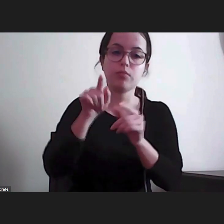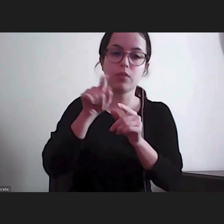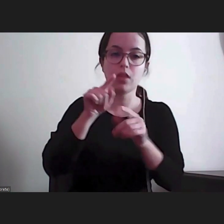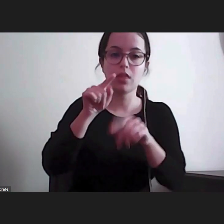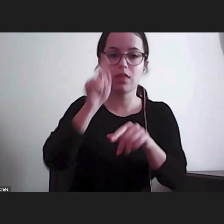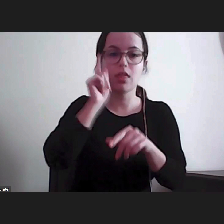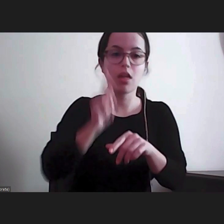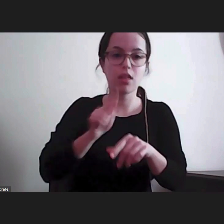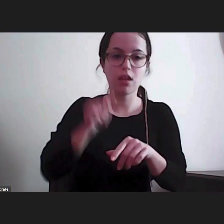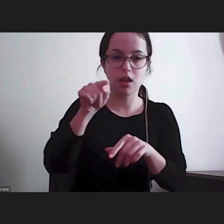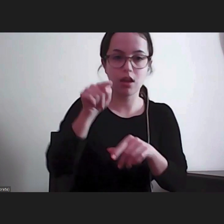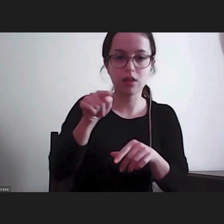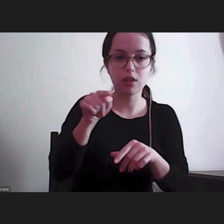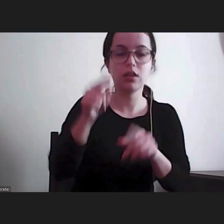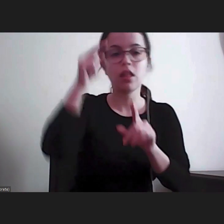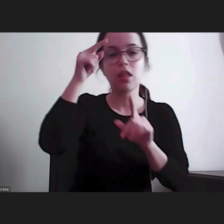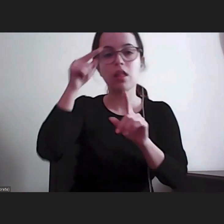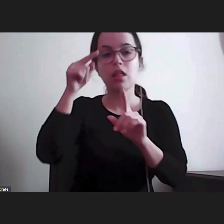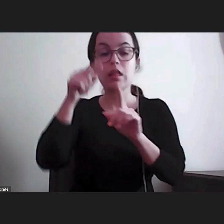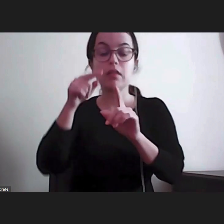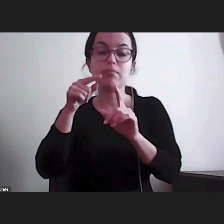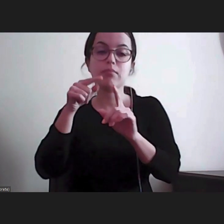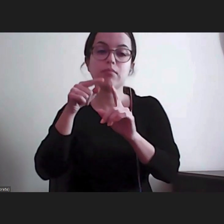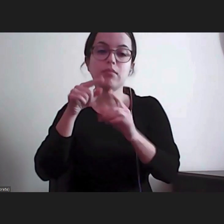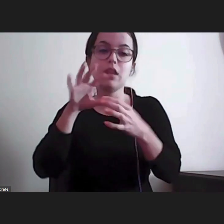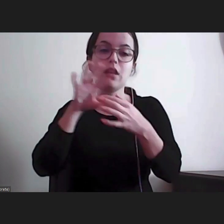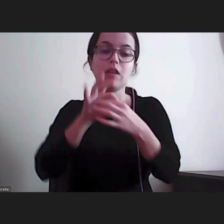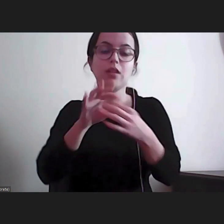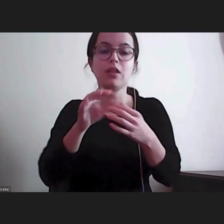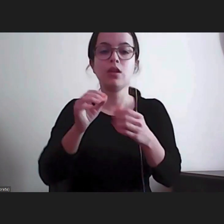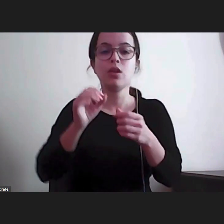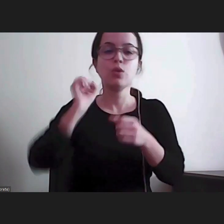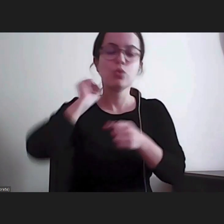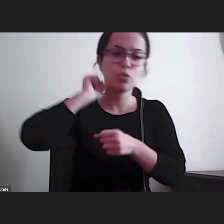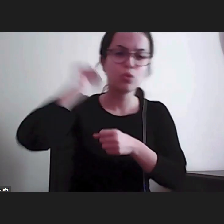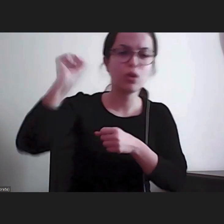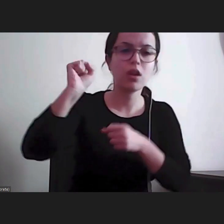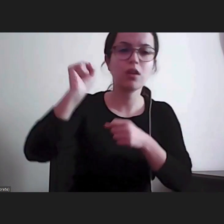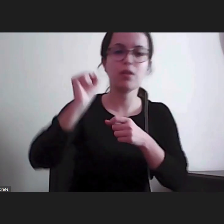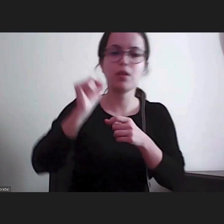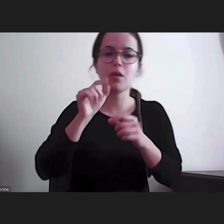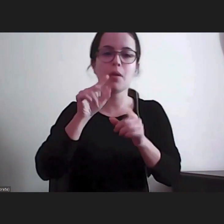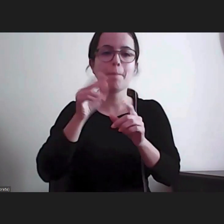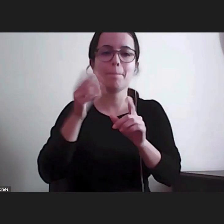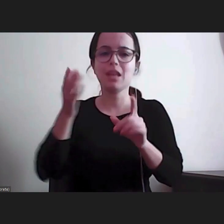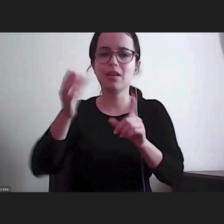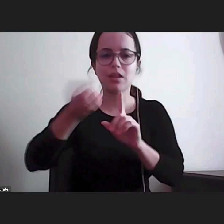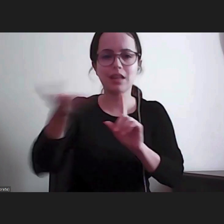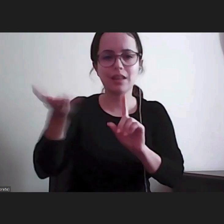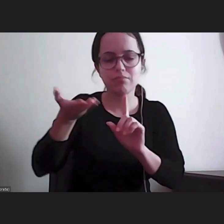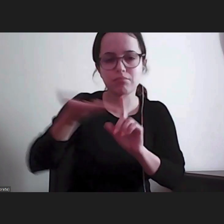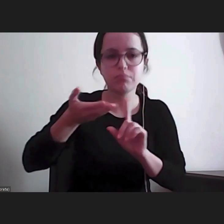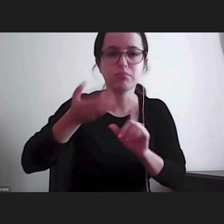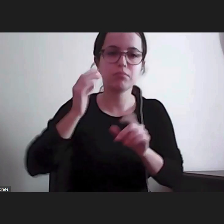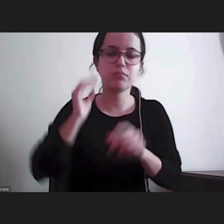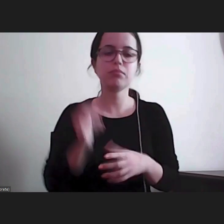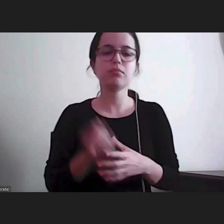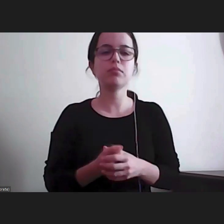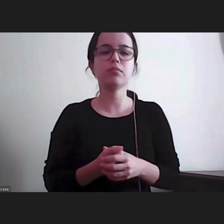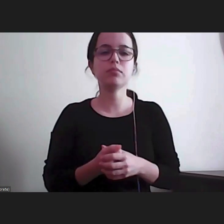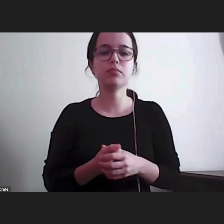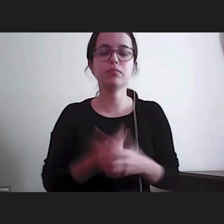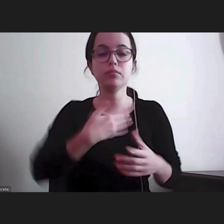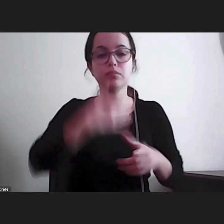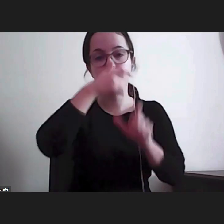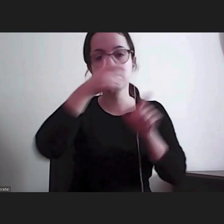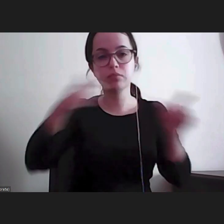Prevenção, em relação, por isso, à tortura, penas ou tratamentos cruéis dos humanos e degradantes. E foi também, mais